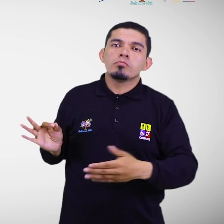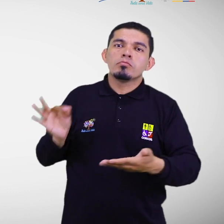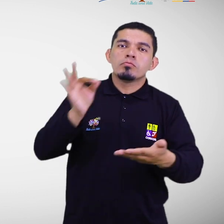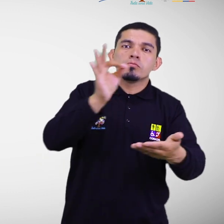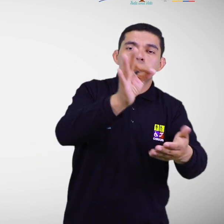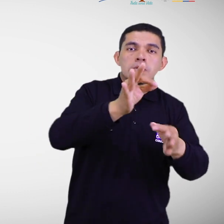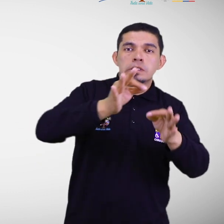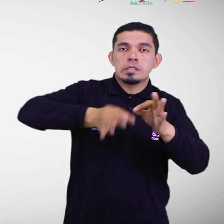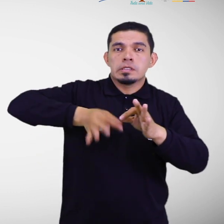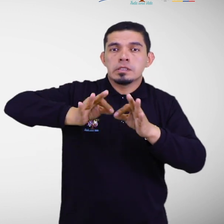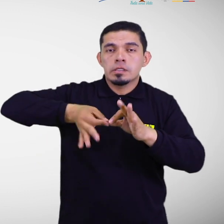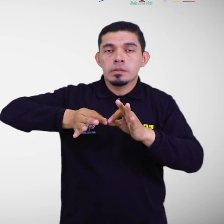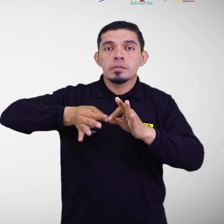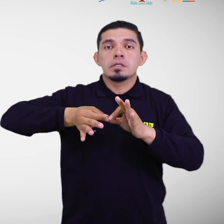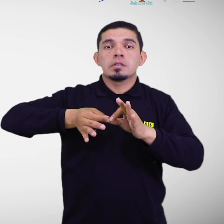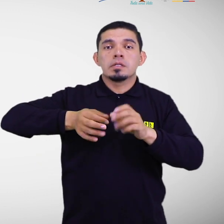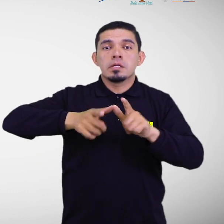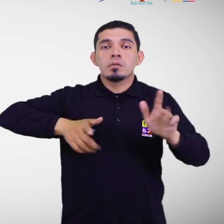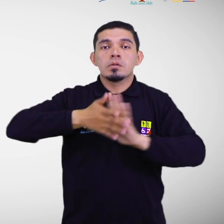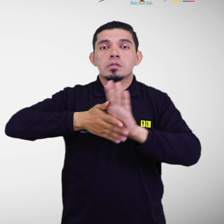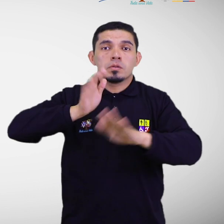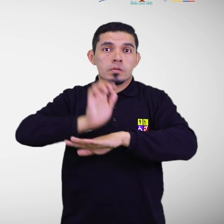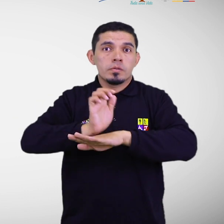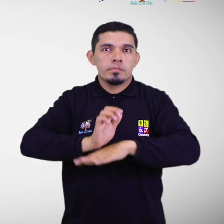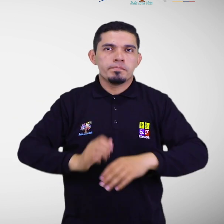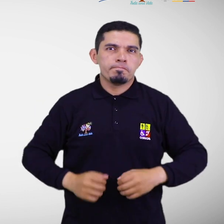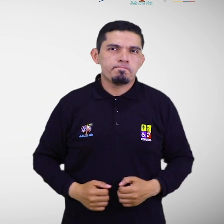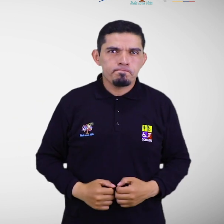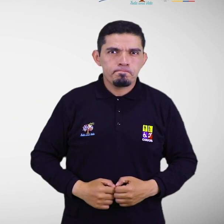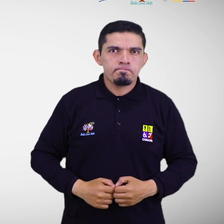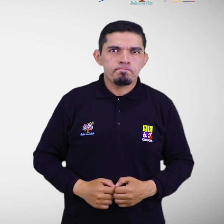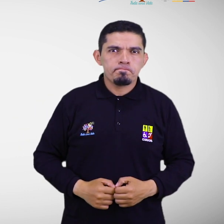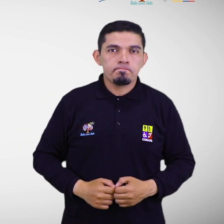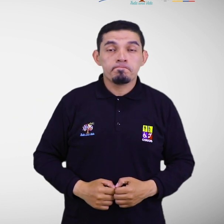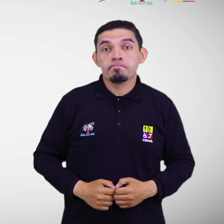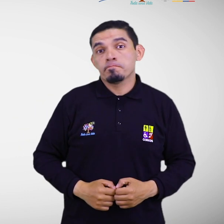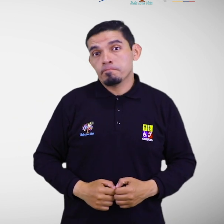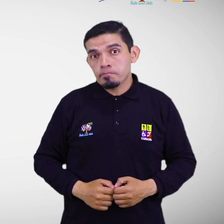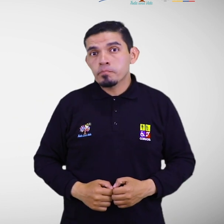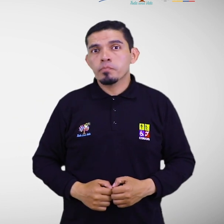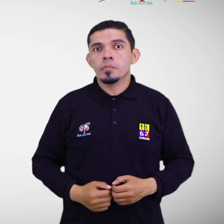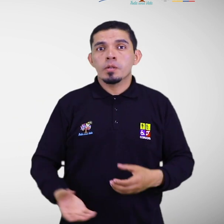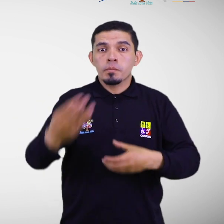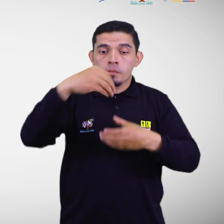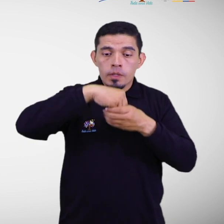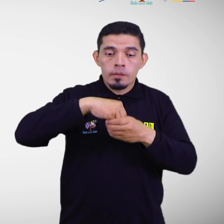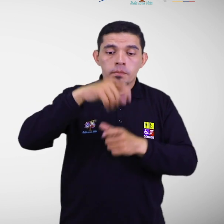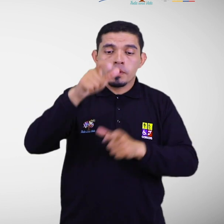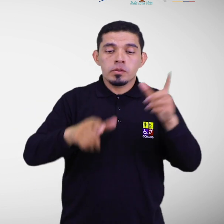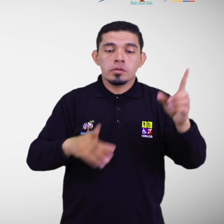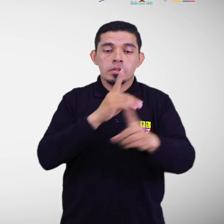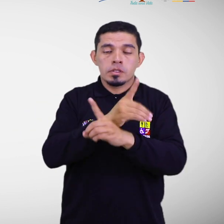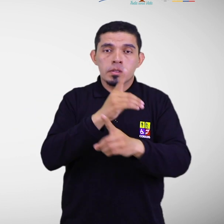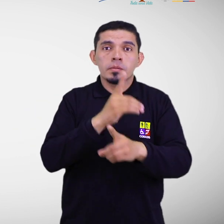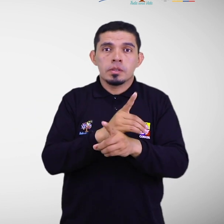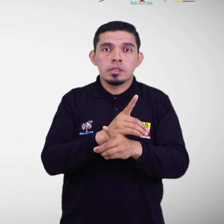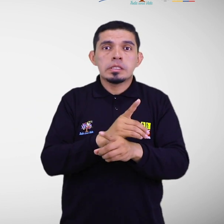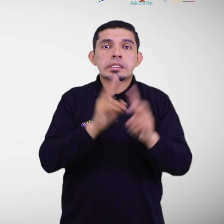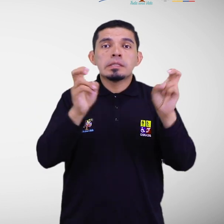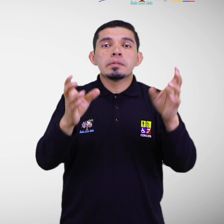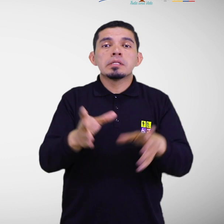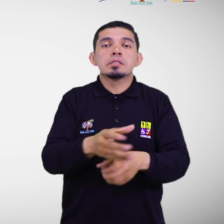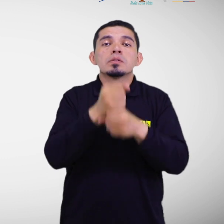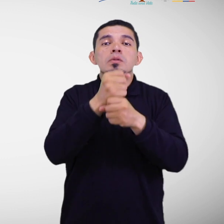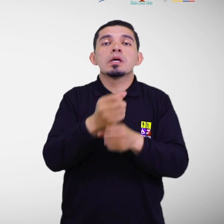de intérpretes de lengua de señas ecuatoriana. Incluir a las personas con discapacidad en la seguridad alimentaria.